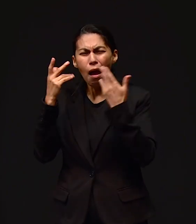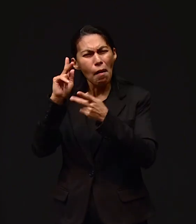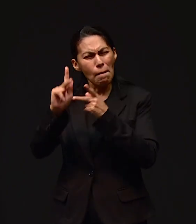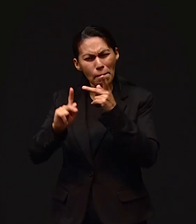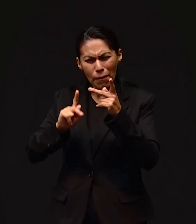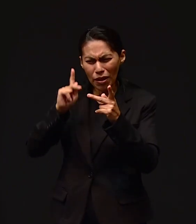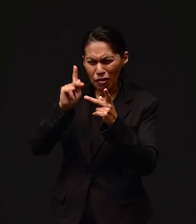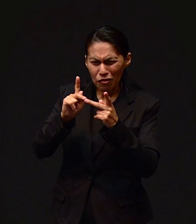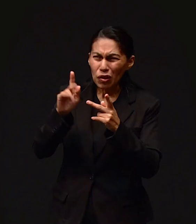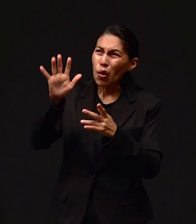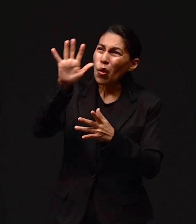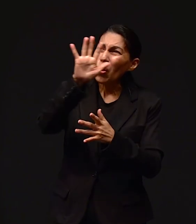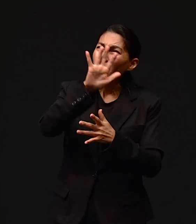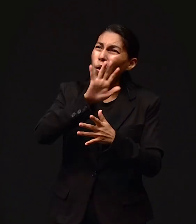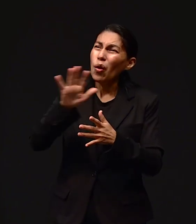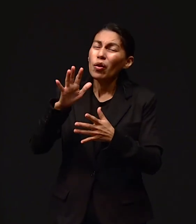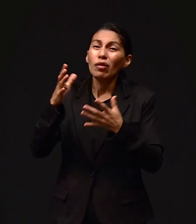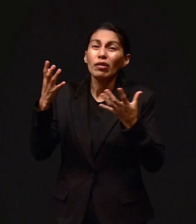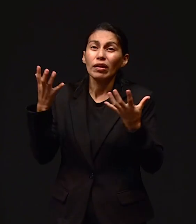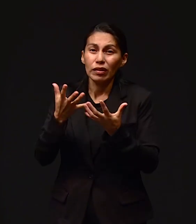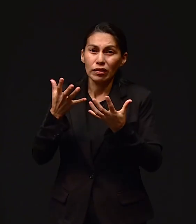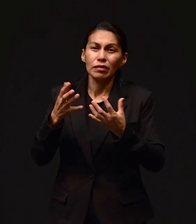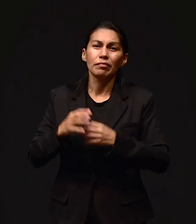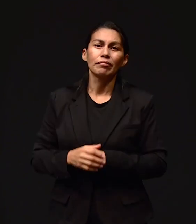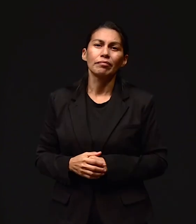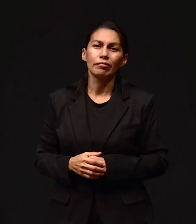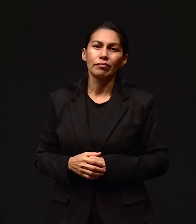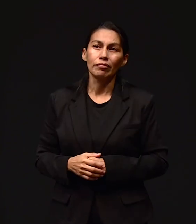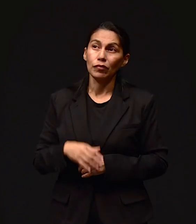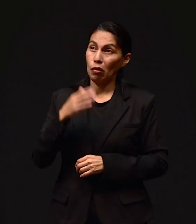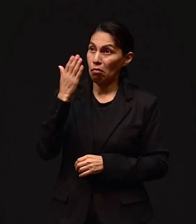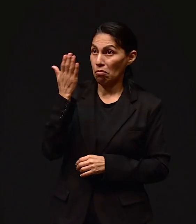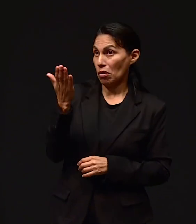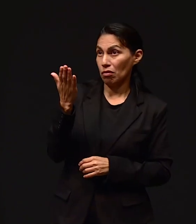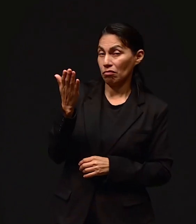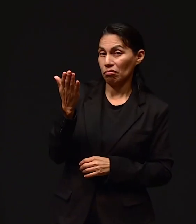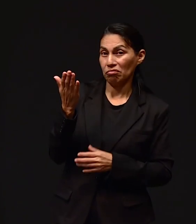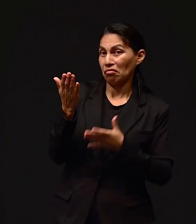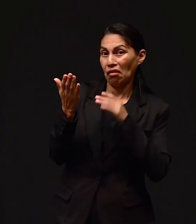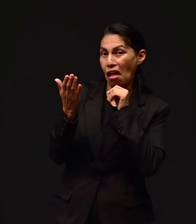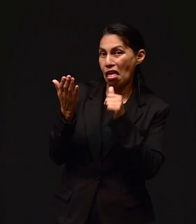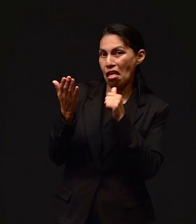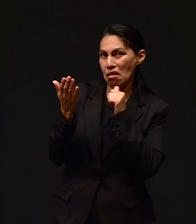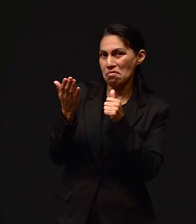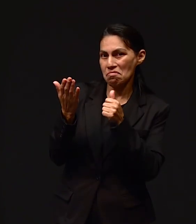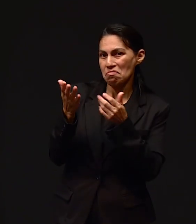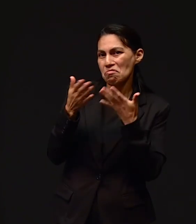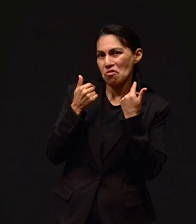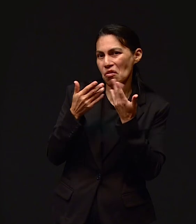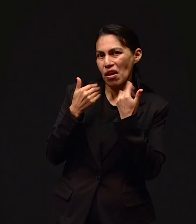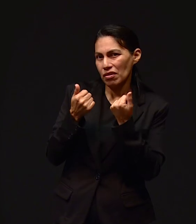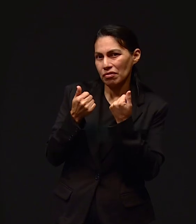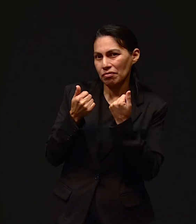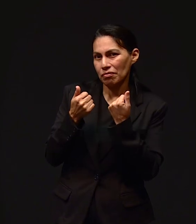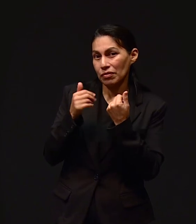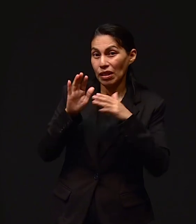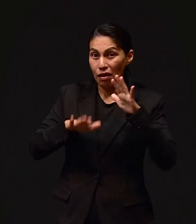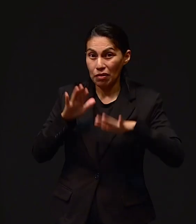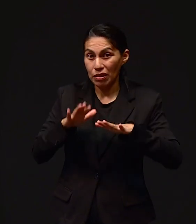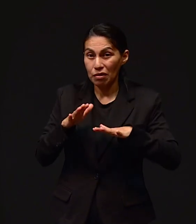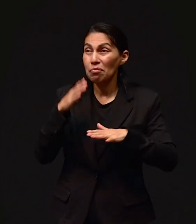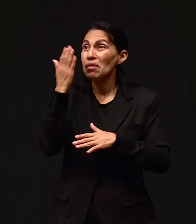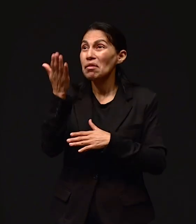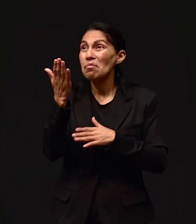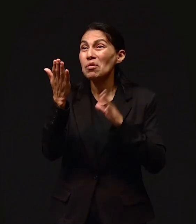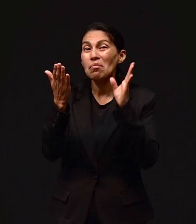y perfecto en todo lo que hace. ¿No es cierto? Dice que no tenemos porque no pedimos. Y a veces no tenemos porque